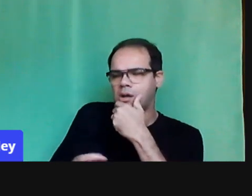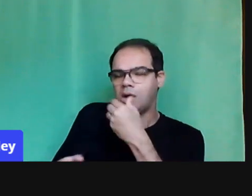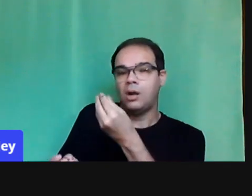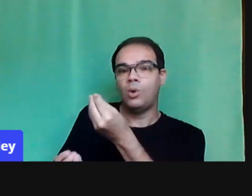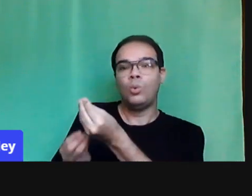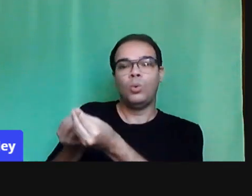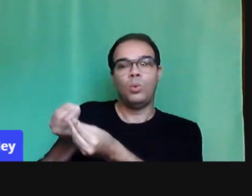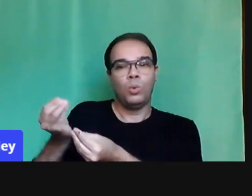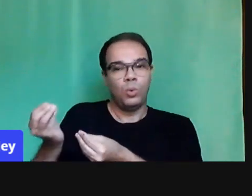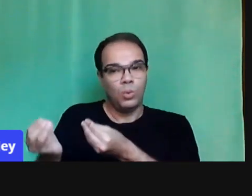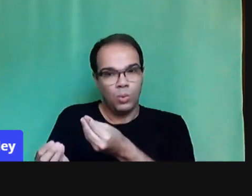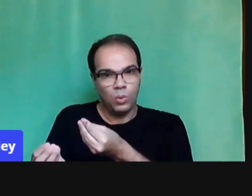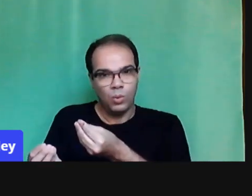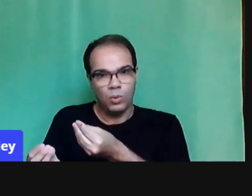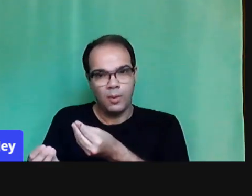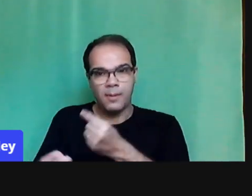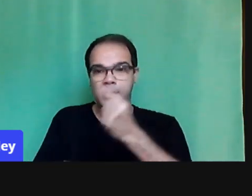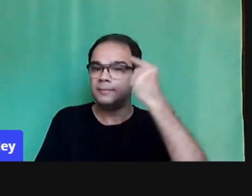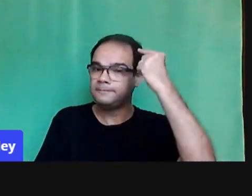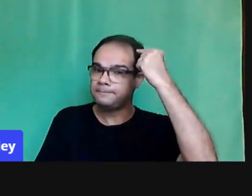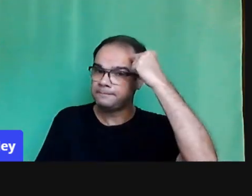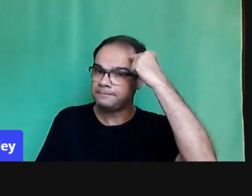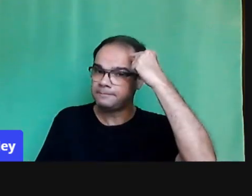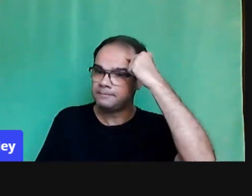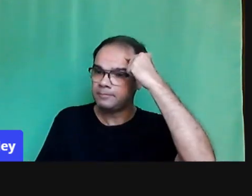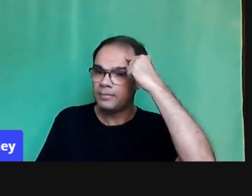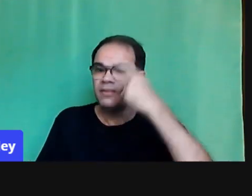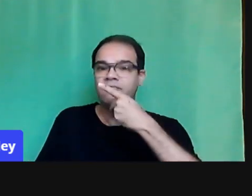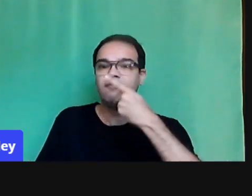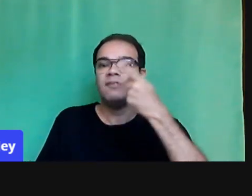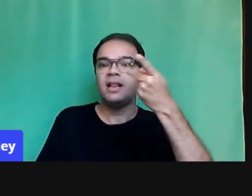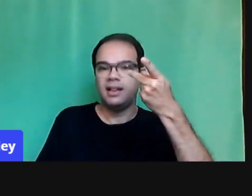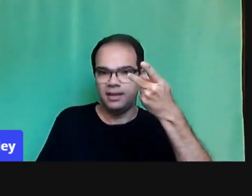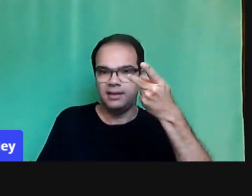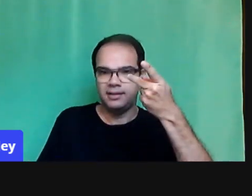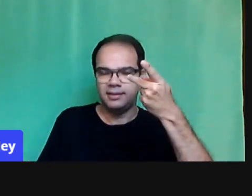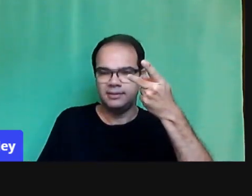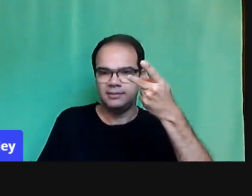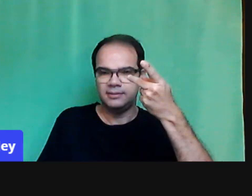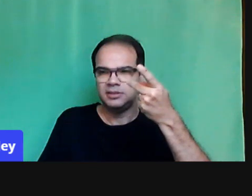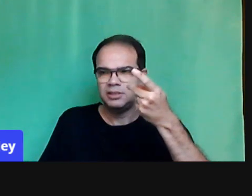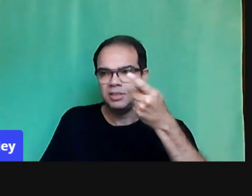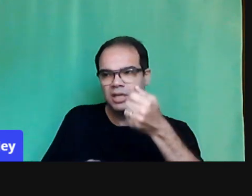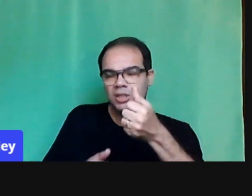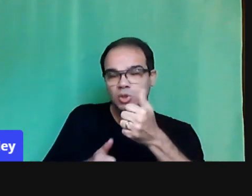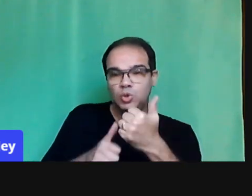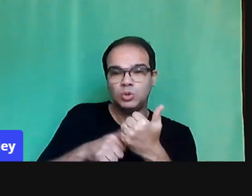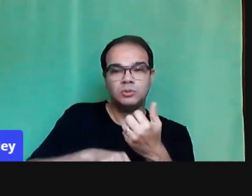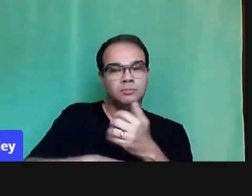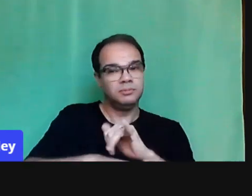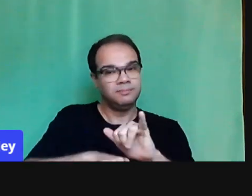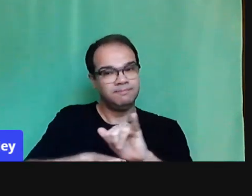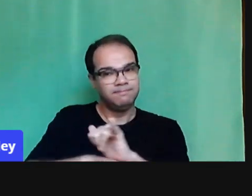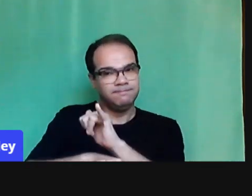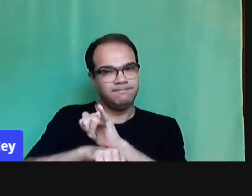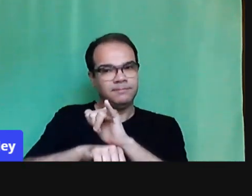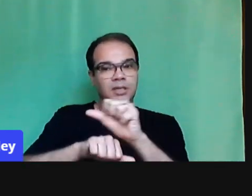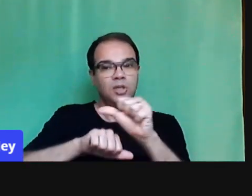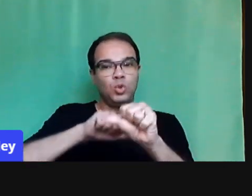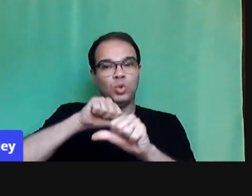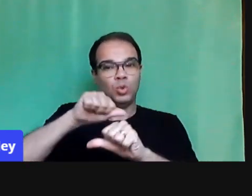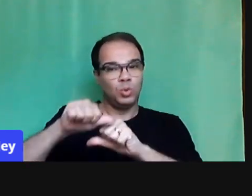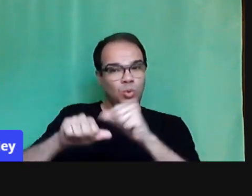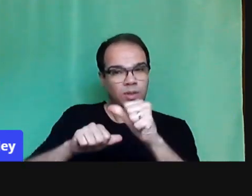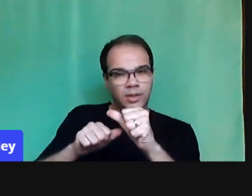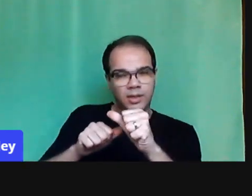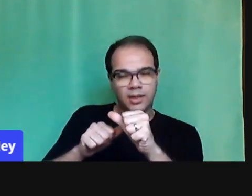posicionar-se, pensar em voz alta, reformular, desafiar e avaliar.